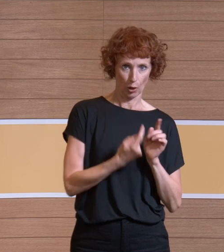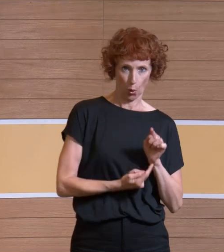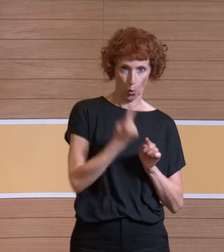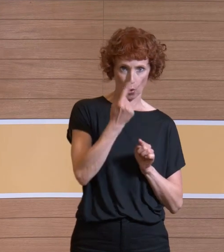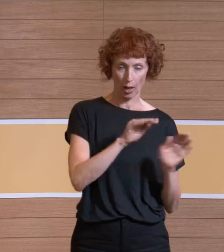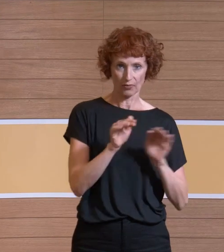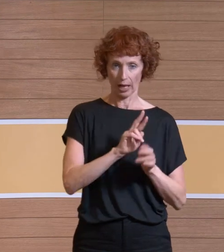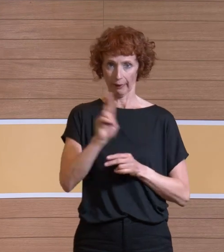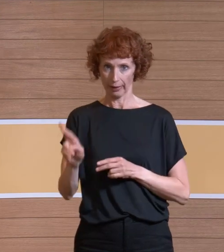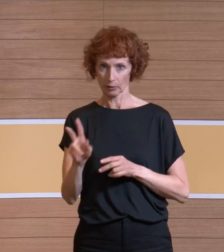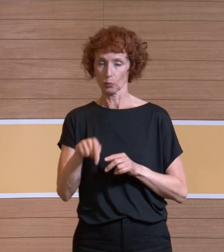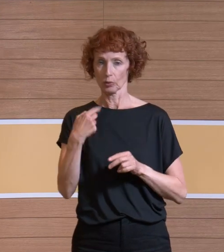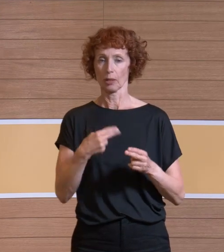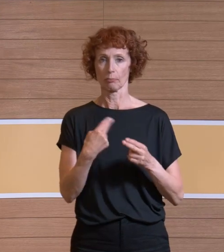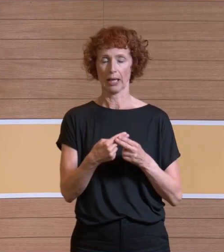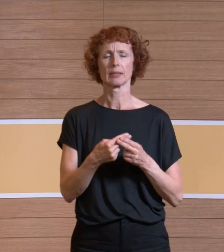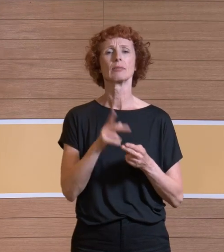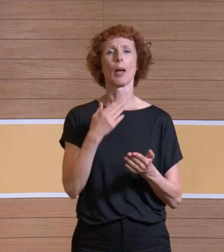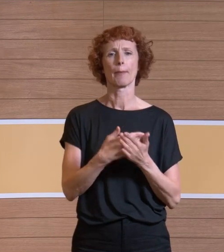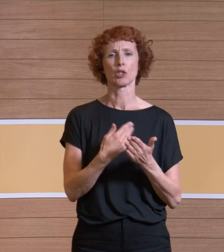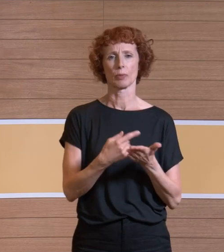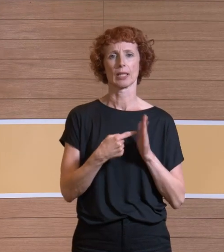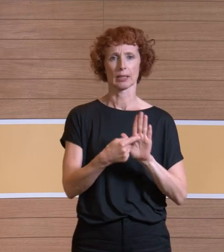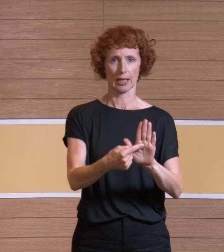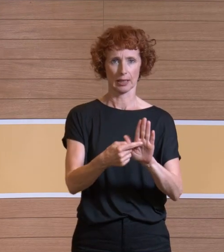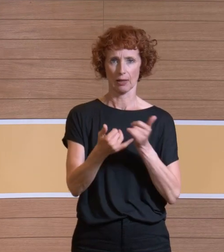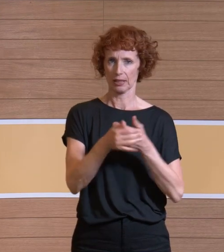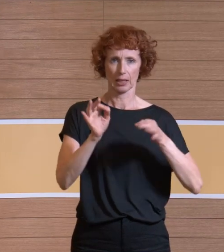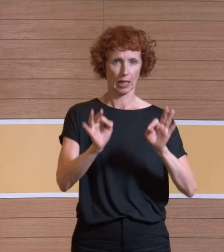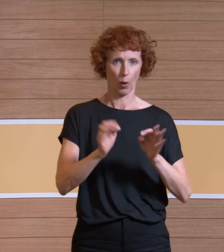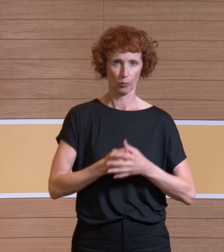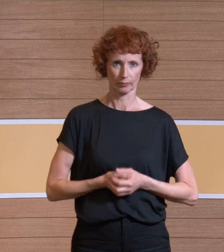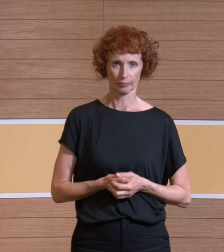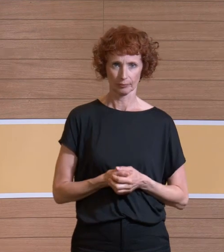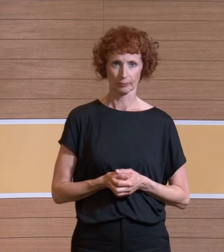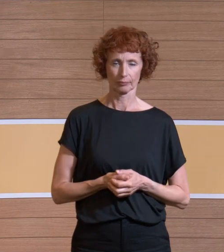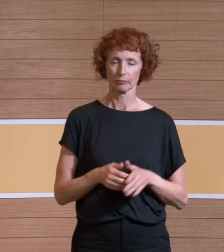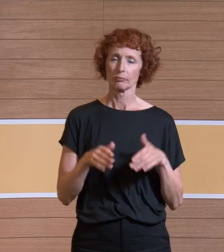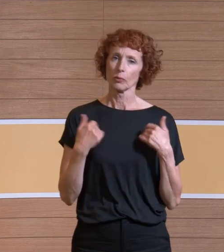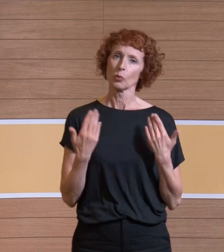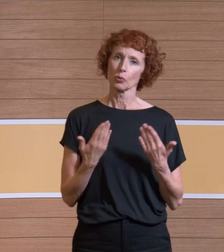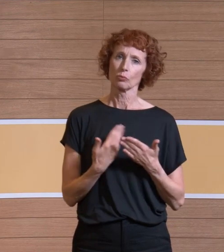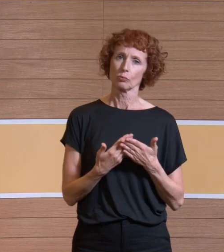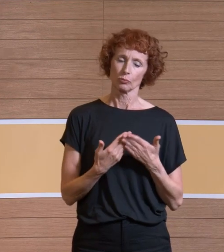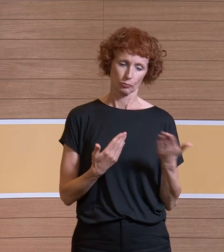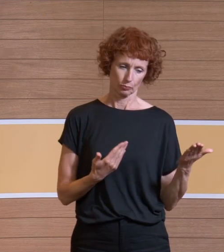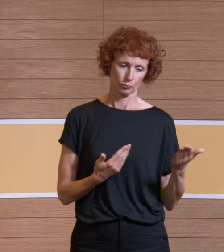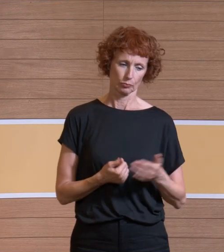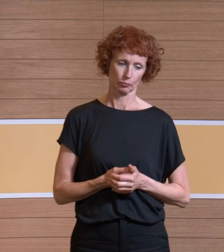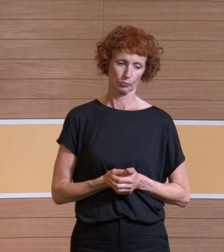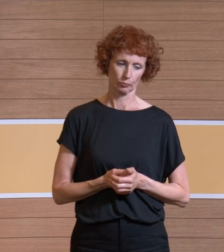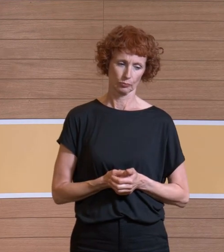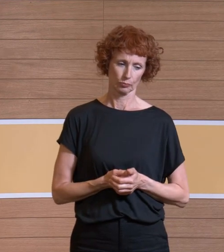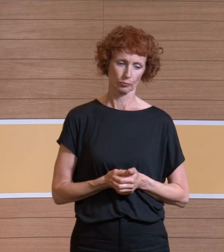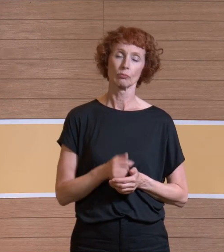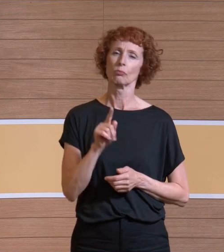Seite. Dann ist der Raum geeignet. Ich werde Ihnen jetzt an einem Beispiel zeigen, wie das aussieht, wenn man da dran geht. Wir haben aus dem Grund nämlich